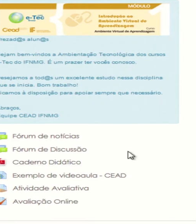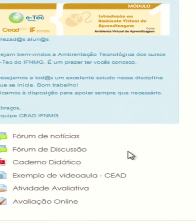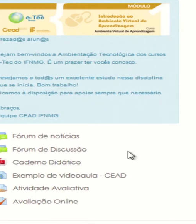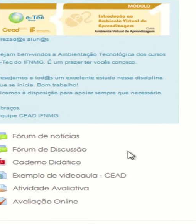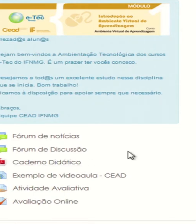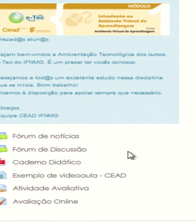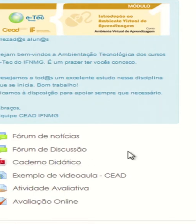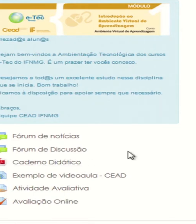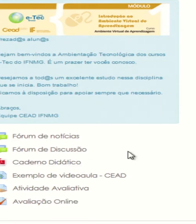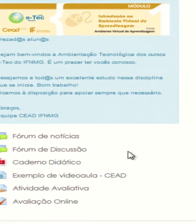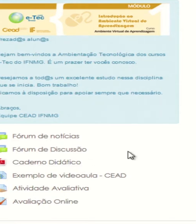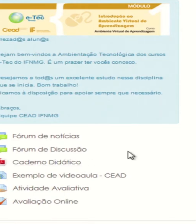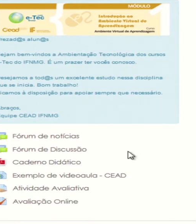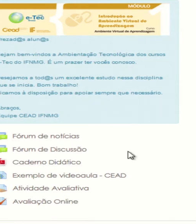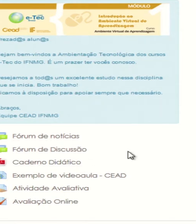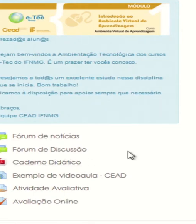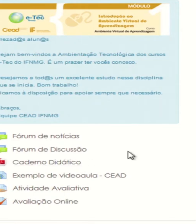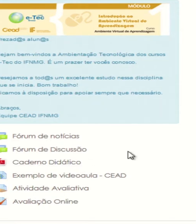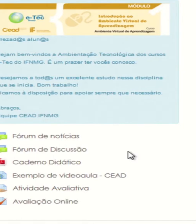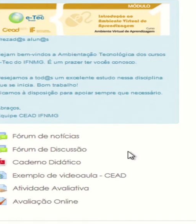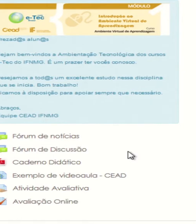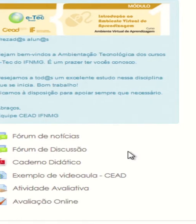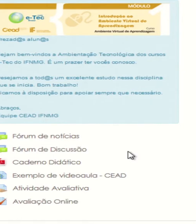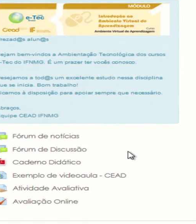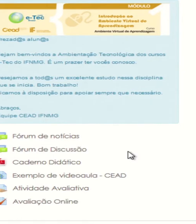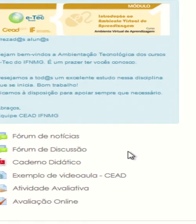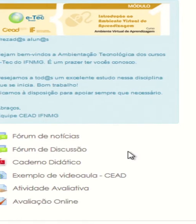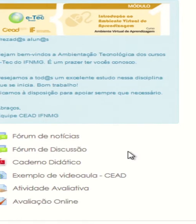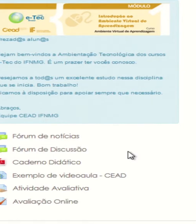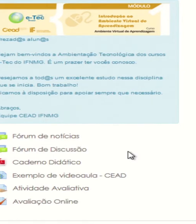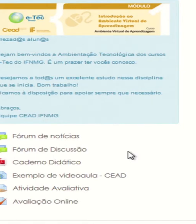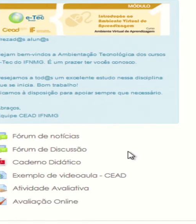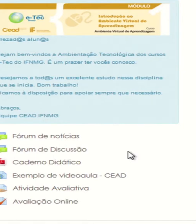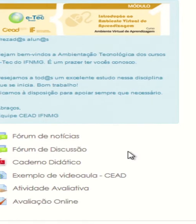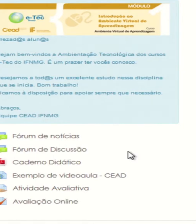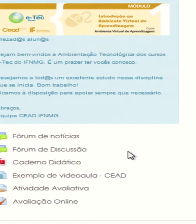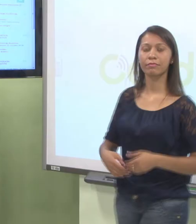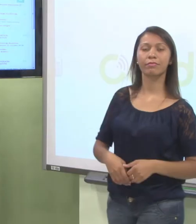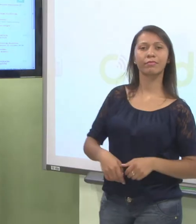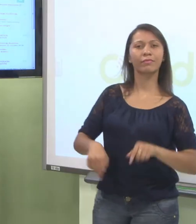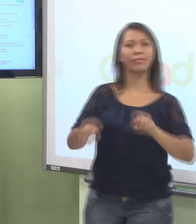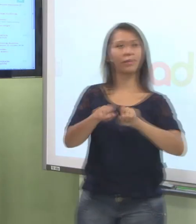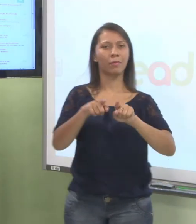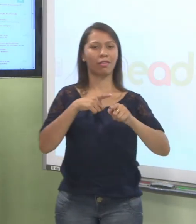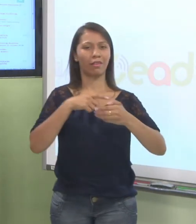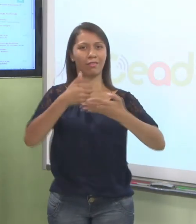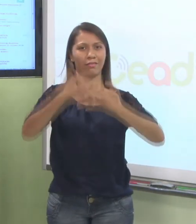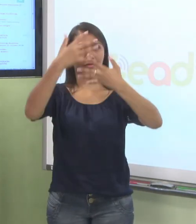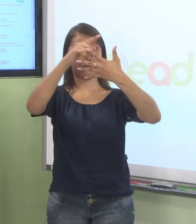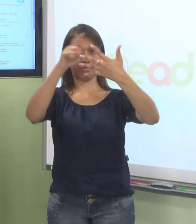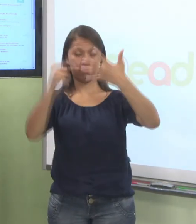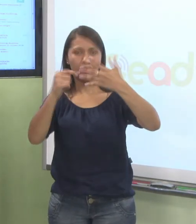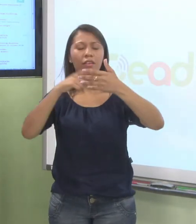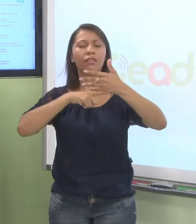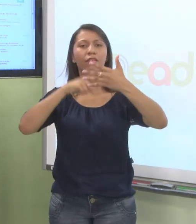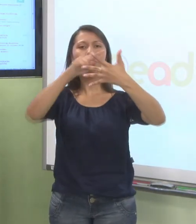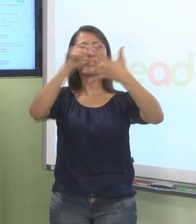espécie de apostila da nossa disciplina, né? Geralmente tem os conteúdos que serão abordados. Então, é só você clicar. Geralmente tem esse